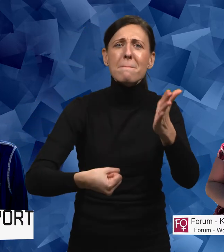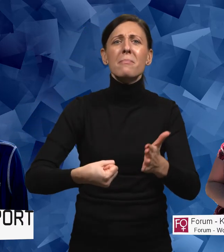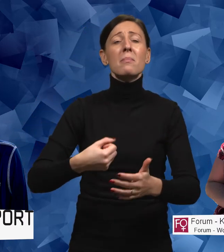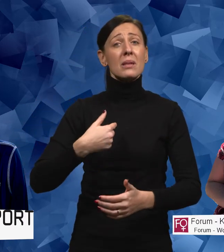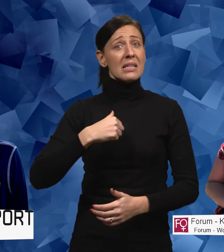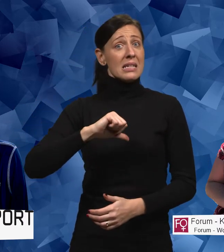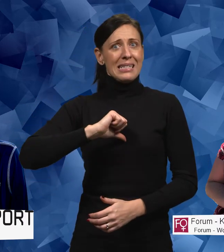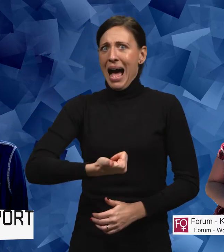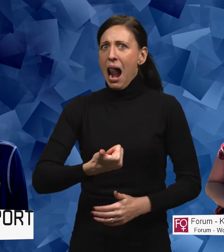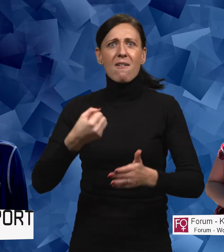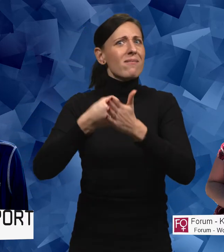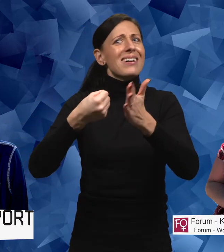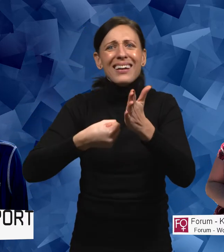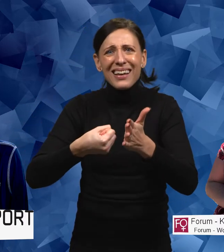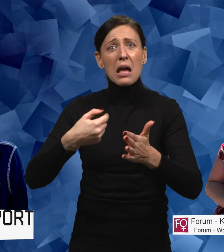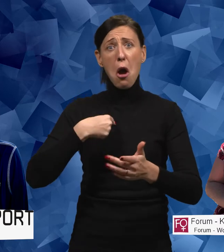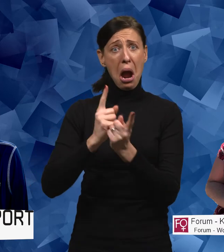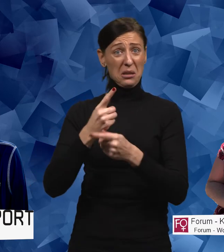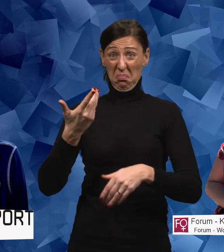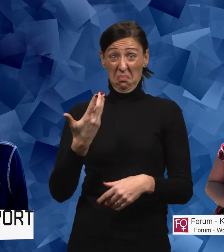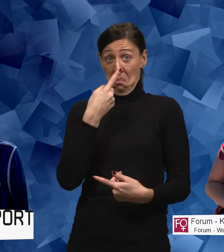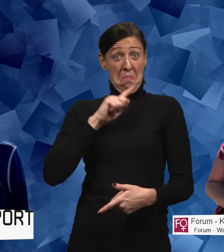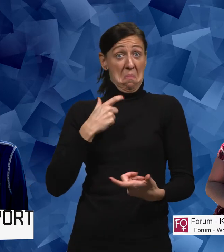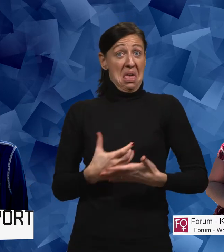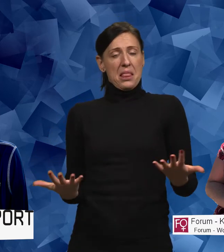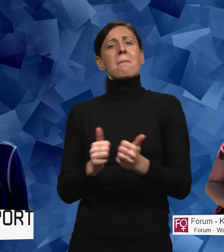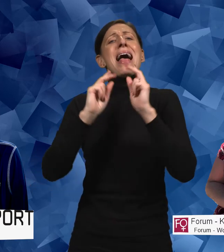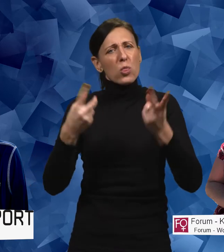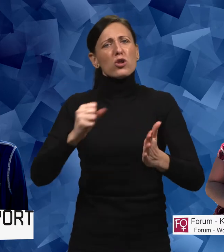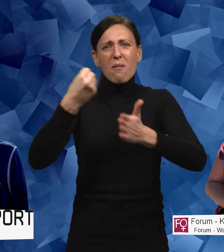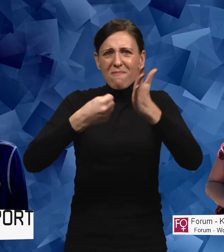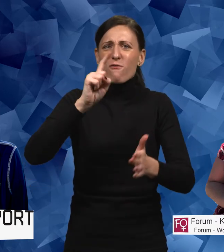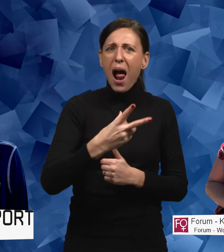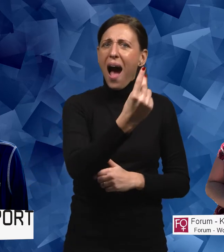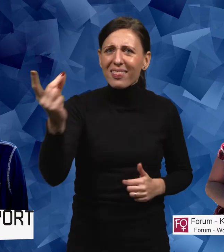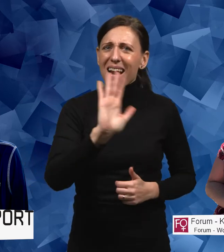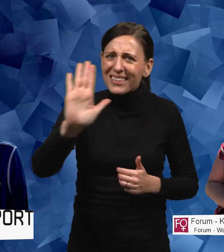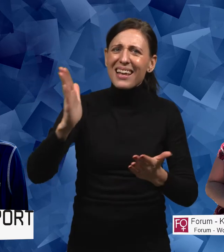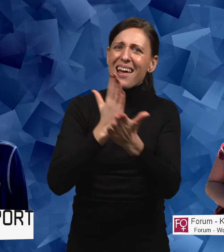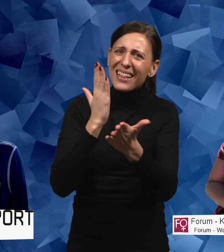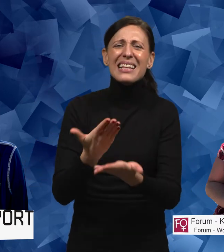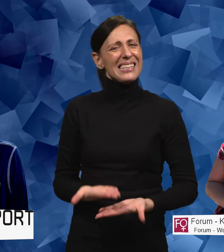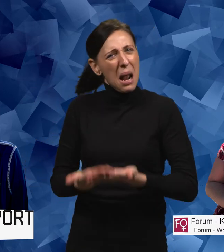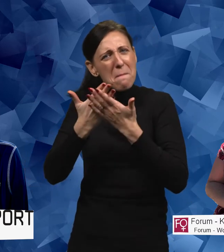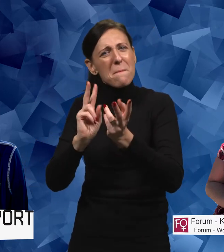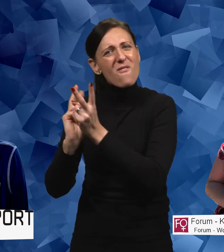man själv inte kanske är berörd av. Men alltså stå upp för varandras rättigheter och hjälpas åt att